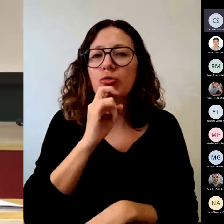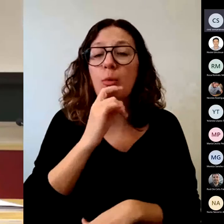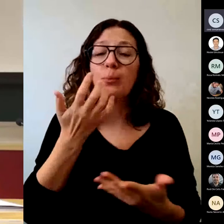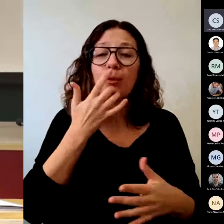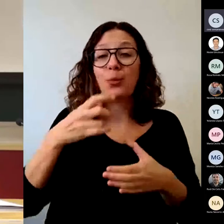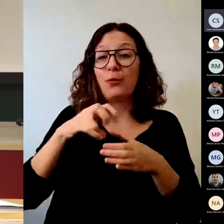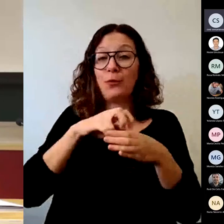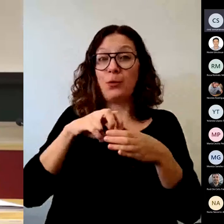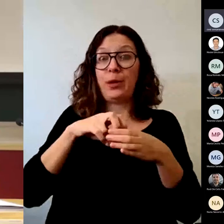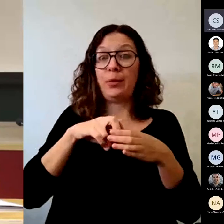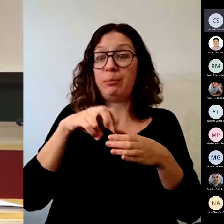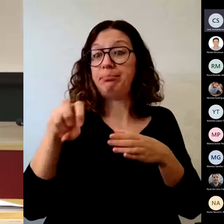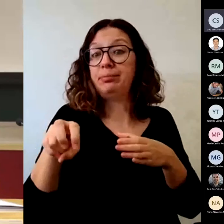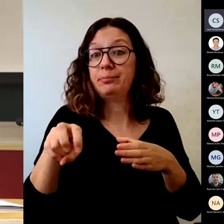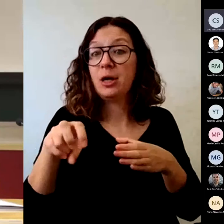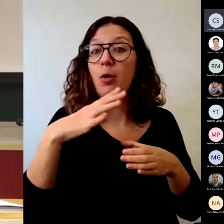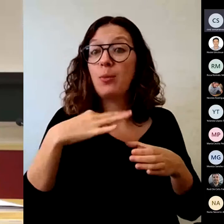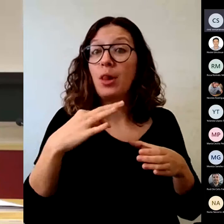a través de la formación.